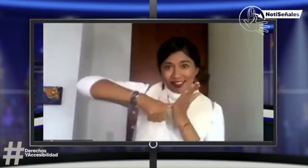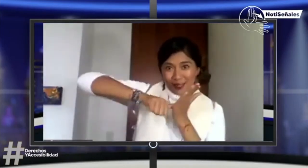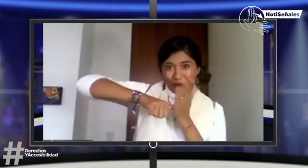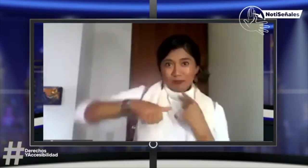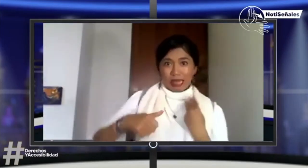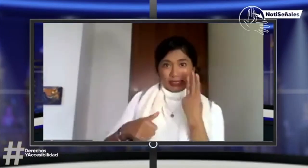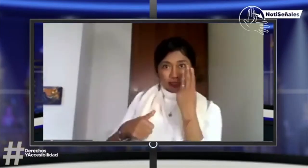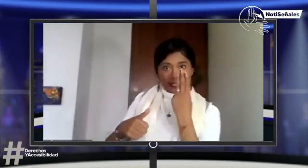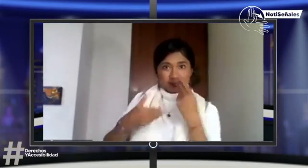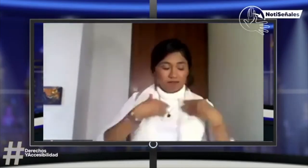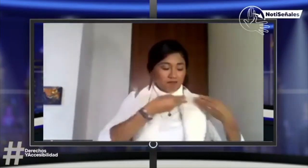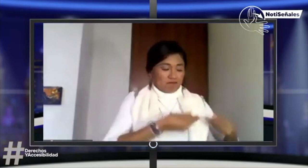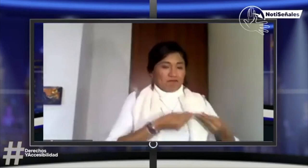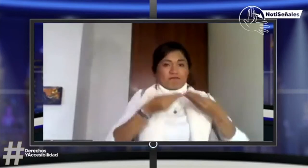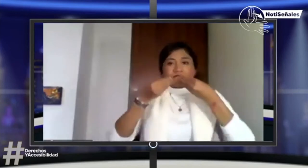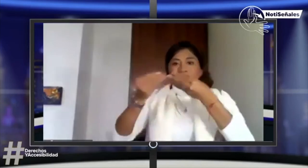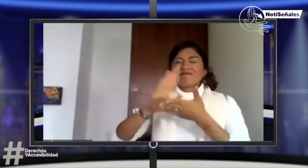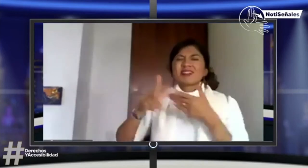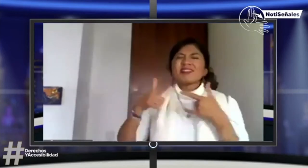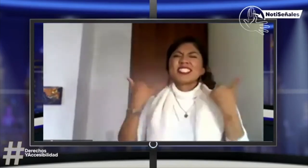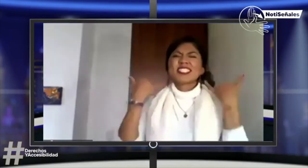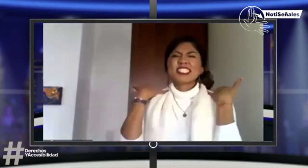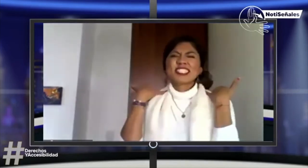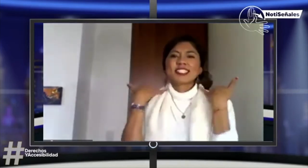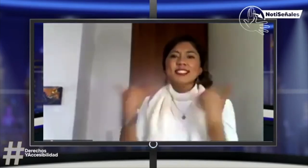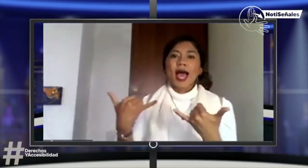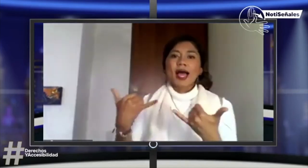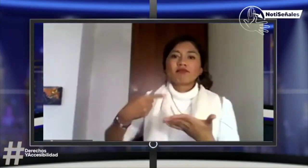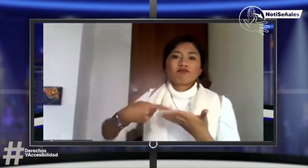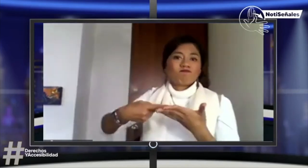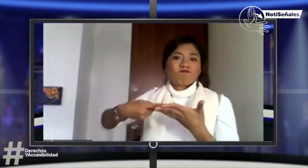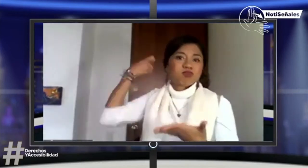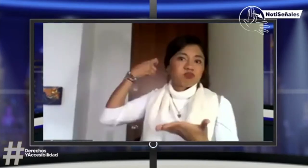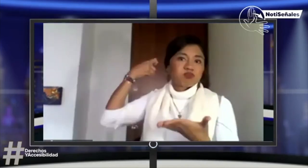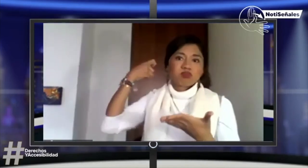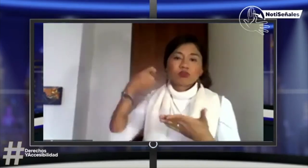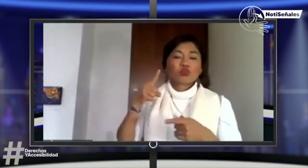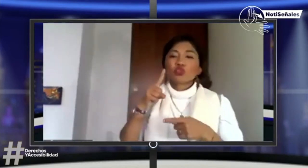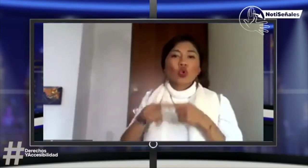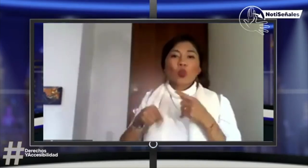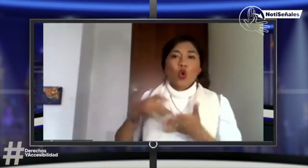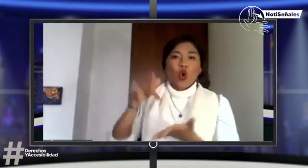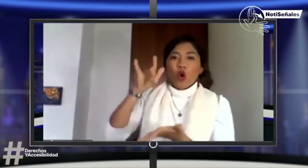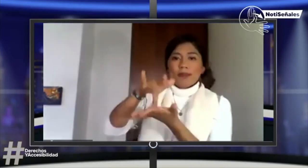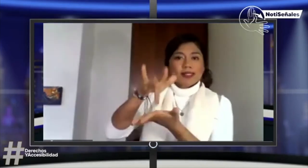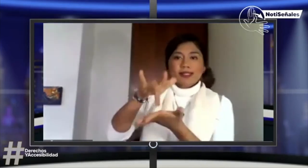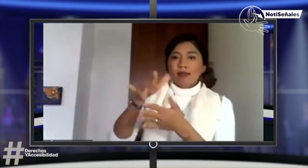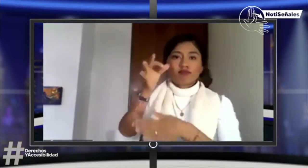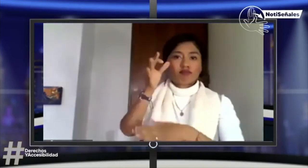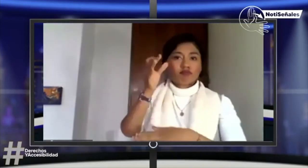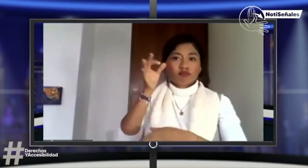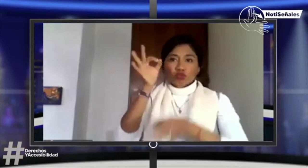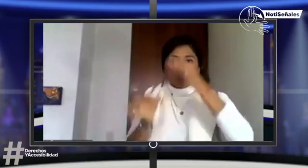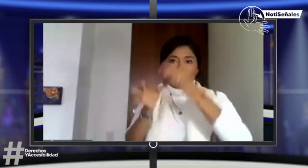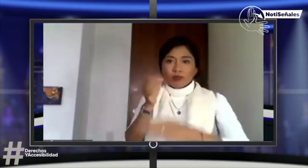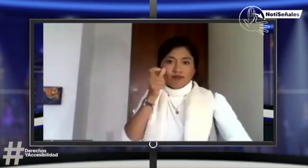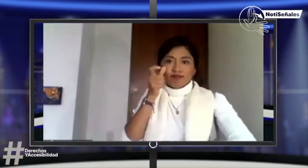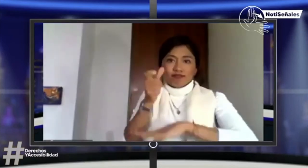llevaba la audiometría, la cédula como tal, y le dije, necesito que ya me quiten de ser